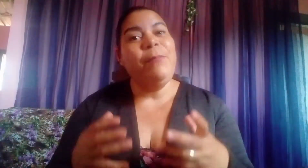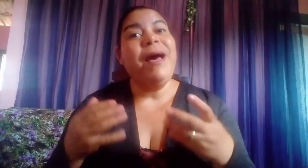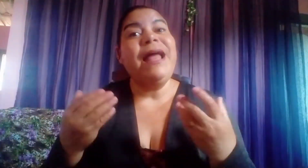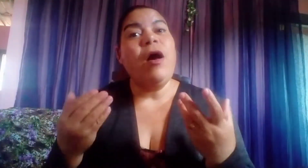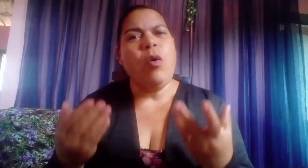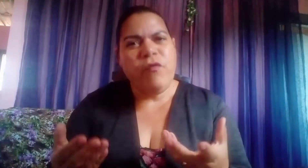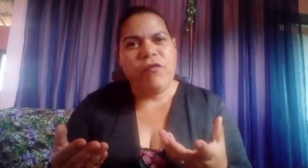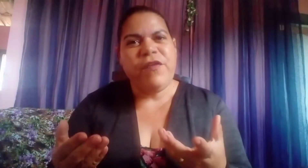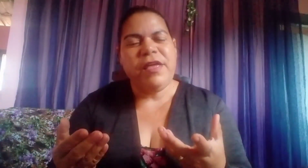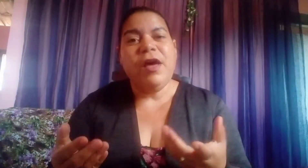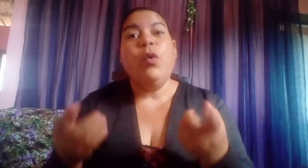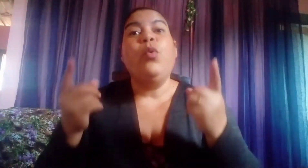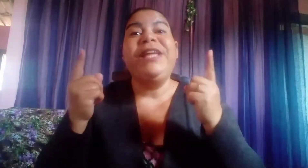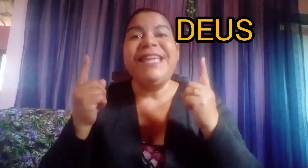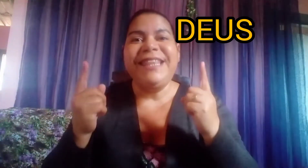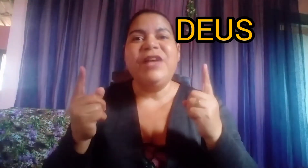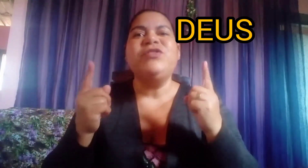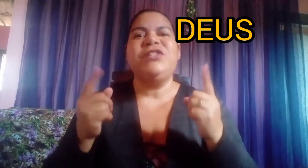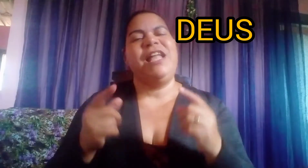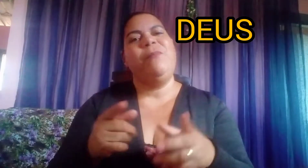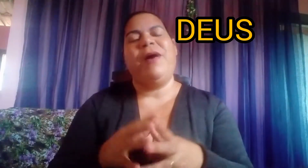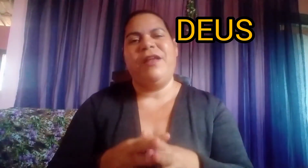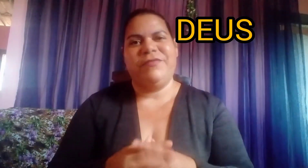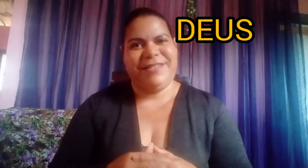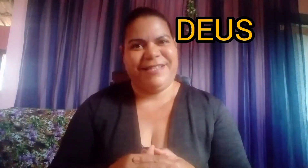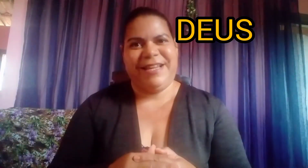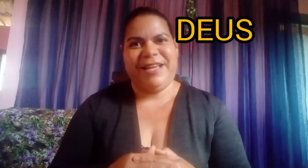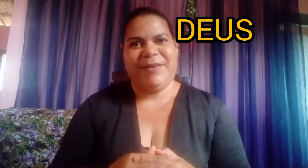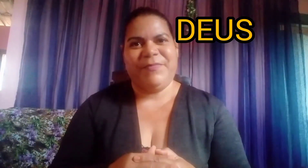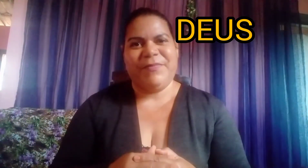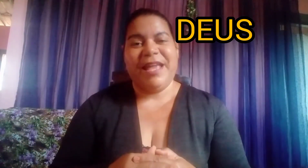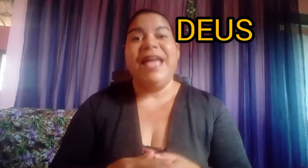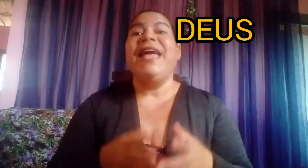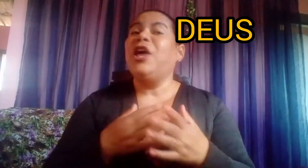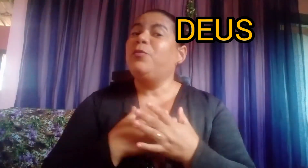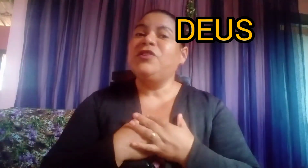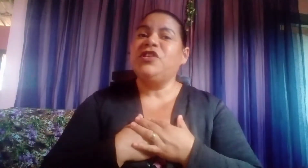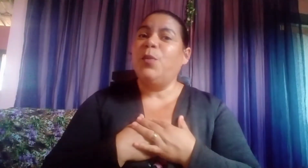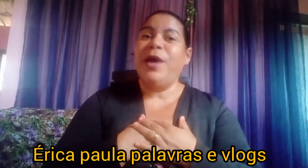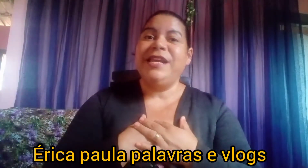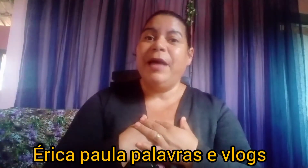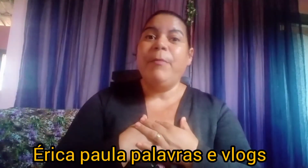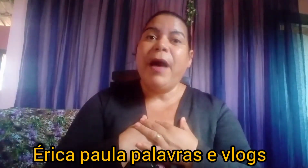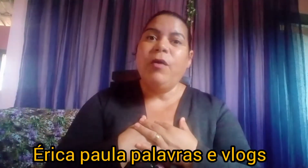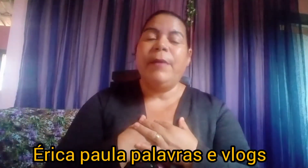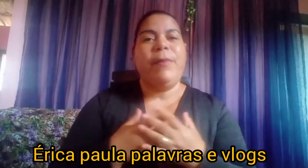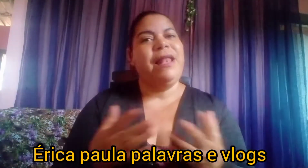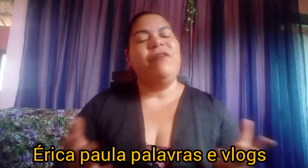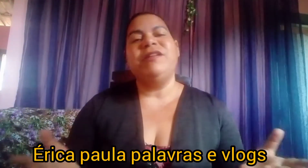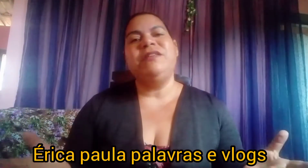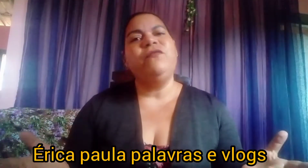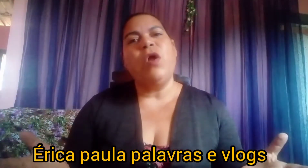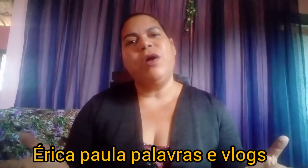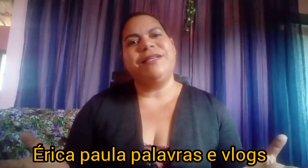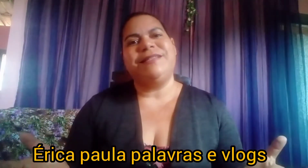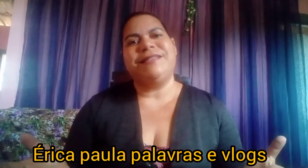para ouvir o que Deus tem para você. Eu me chamo Erika Paula, Palavras e Vlogs.